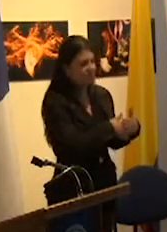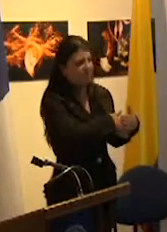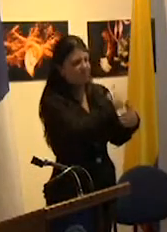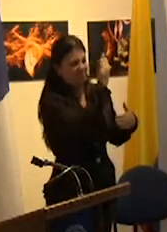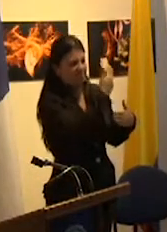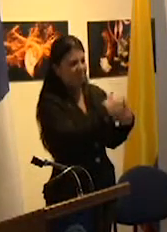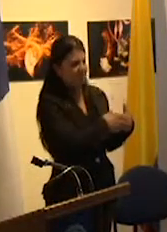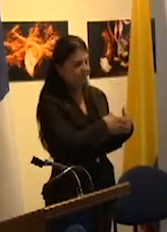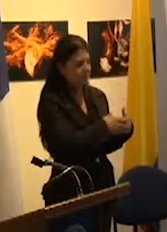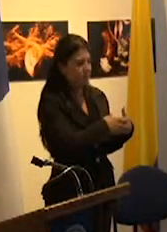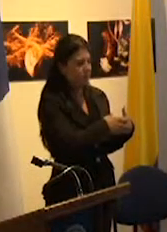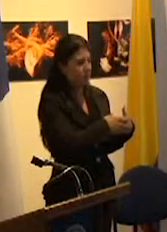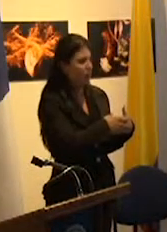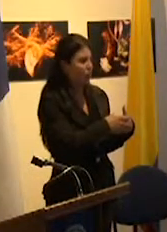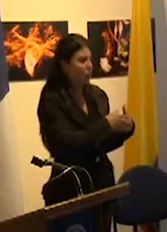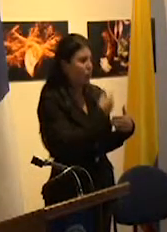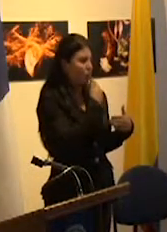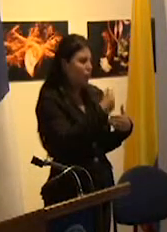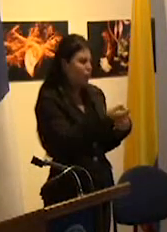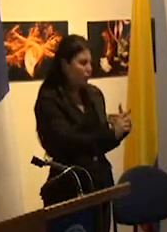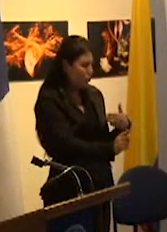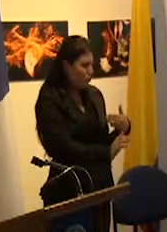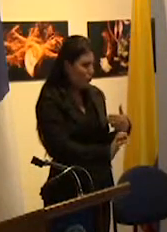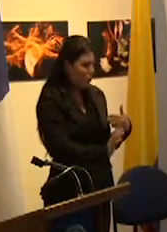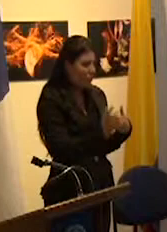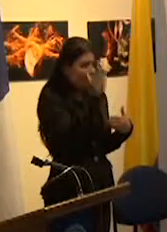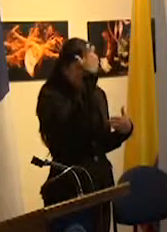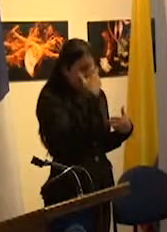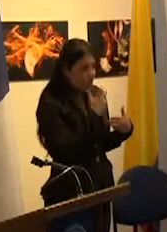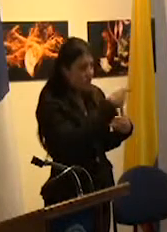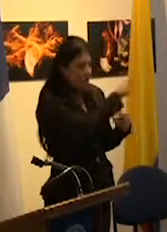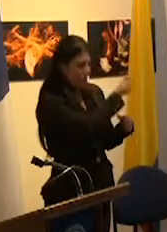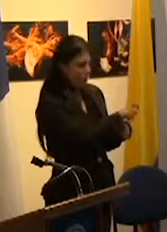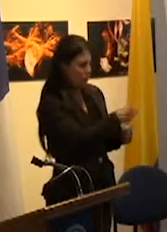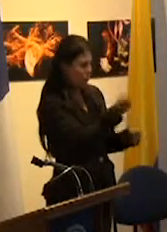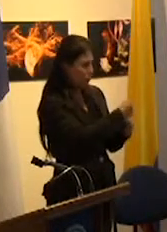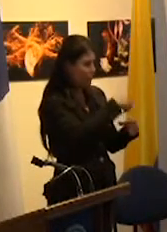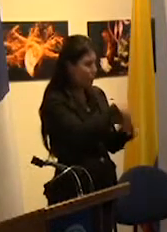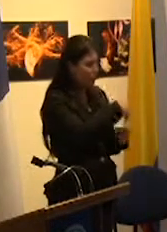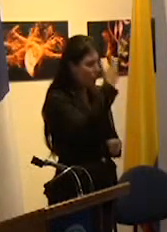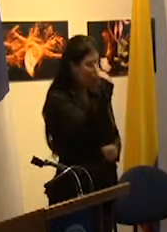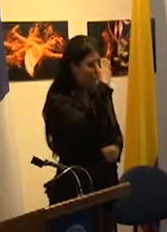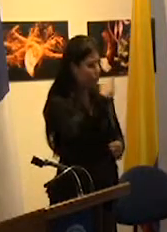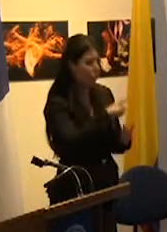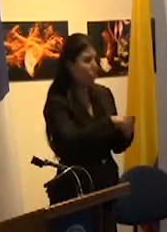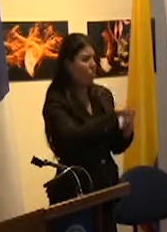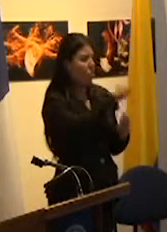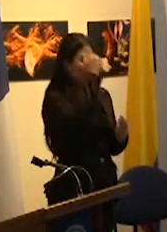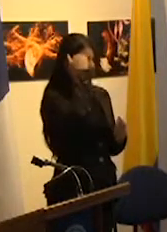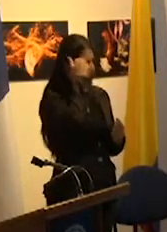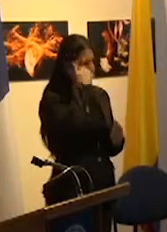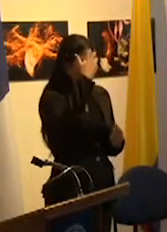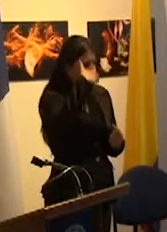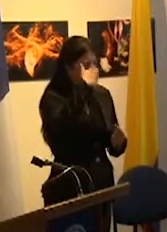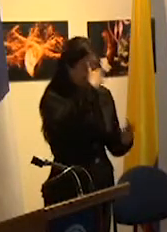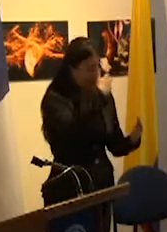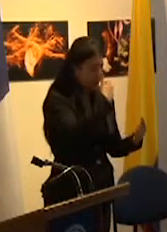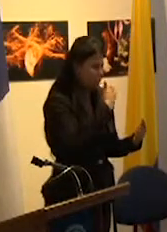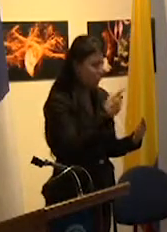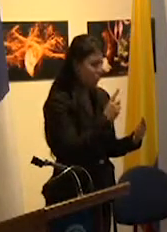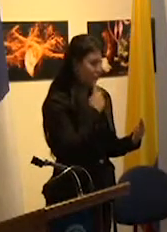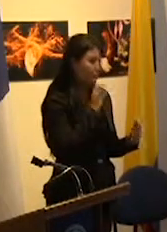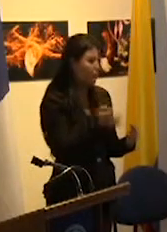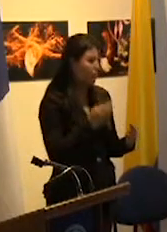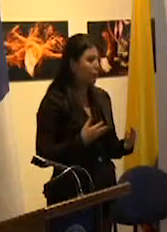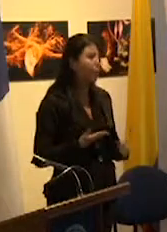partiendo de no la evaluación de los funcionarios o la evaluación de los docentes como se